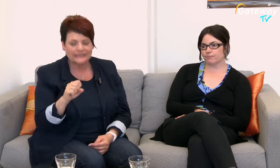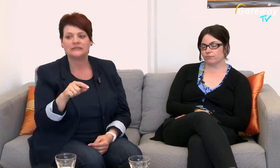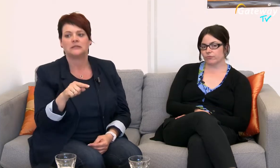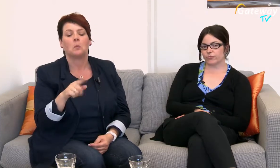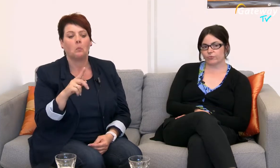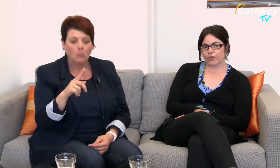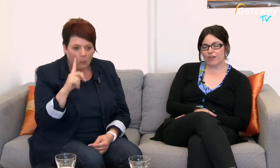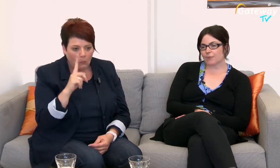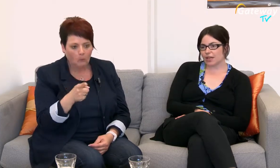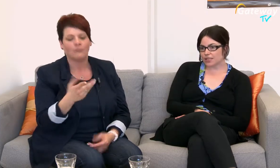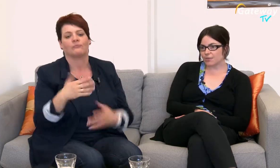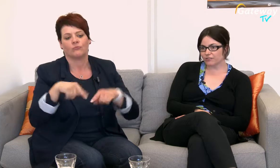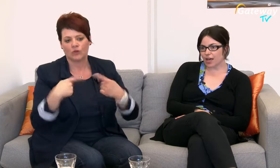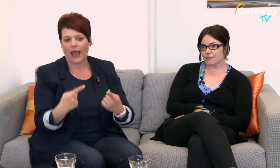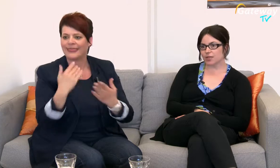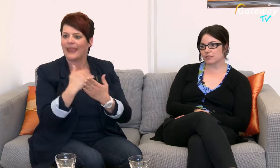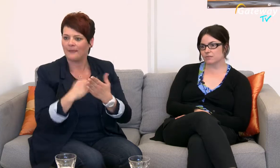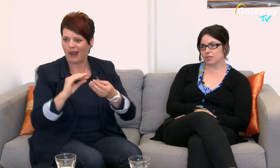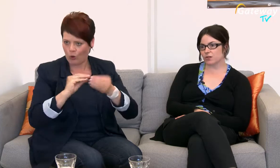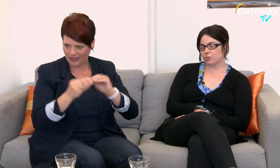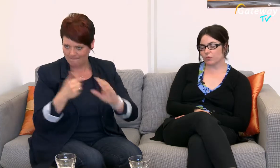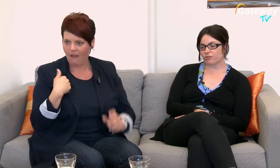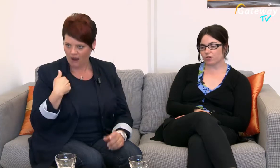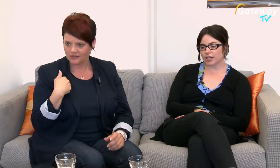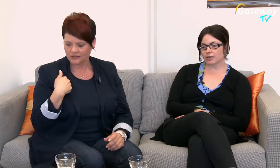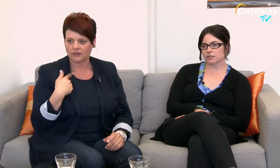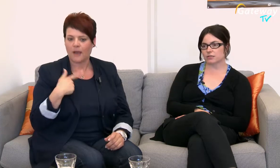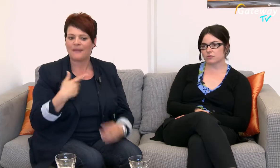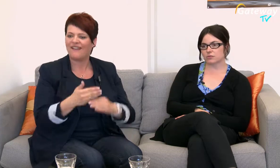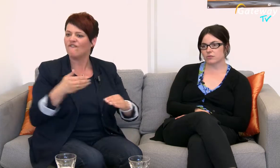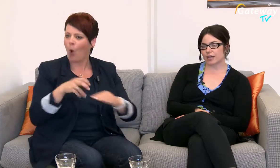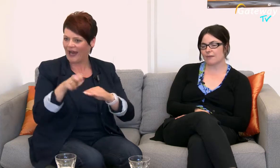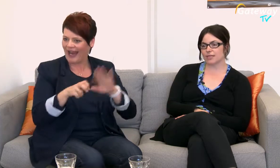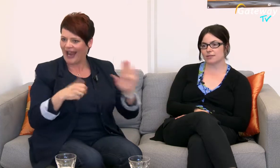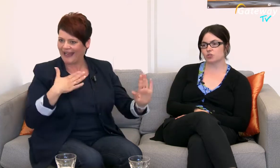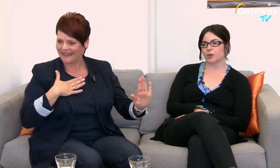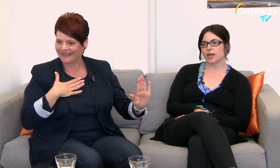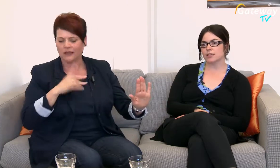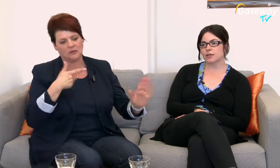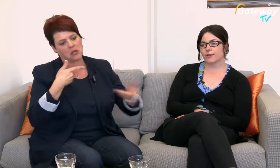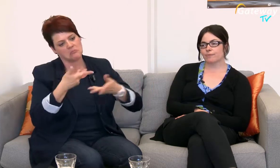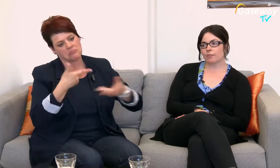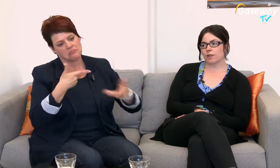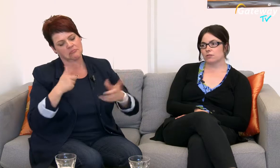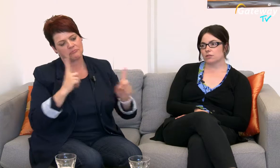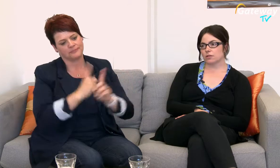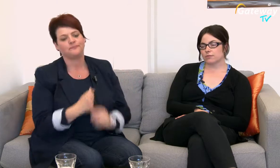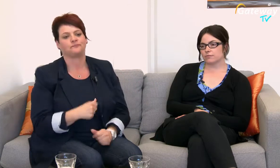und ja, wir haben dann einen Termin vereinbart, also auch mit meiner Vorgängerin und wir kamen dann ins Gespräch und